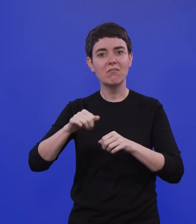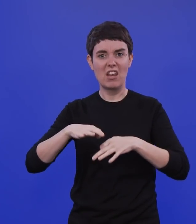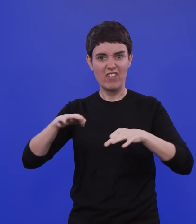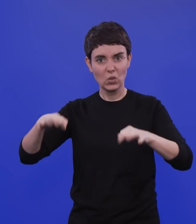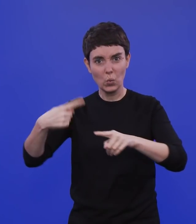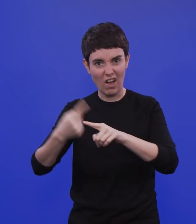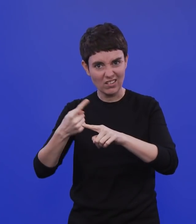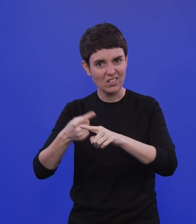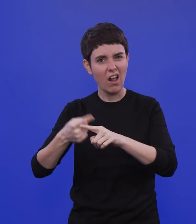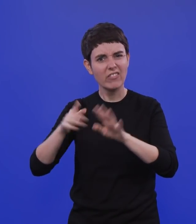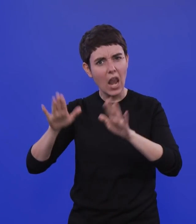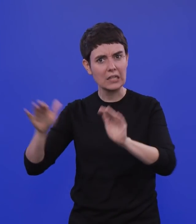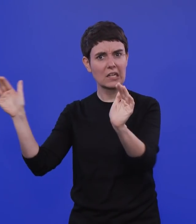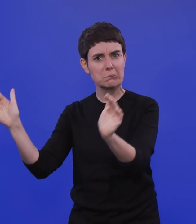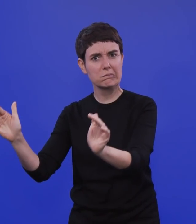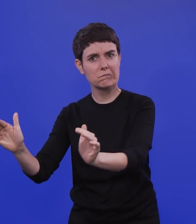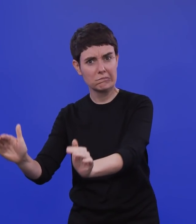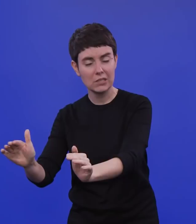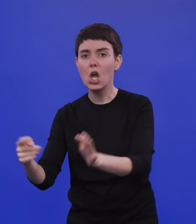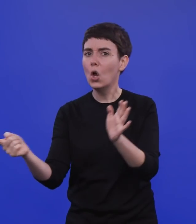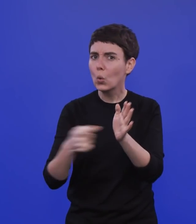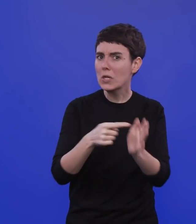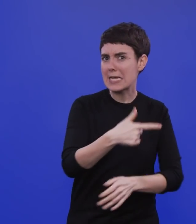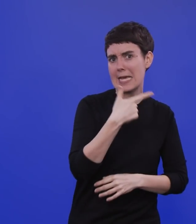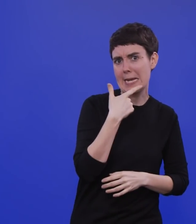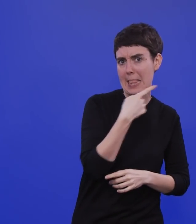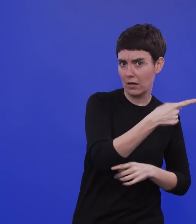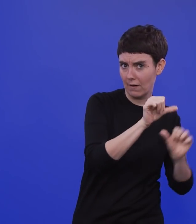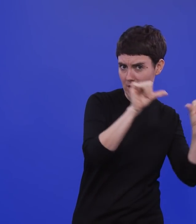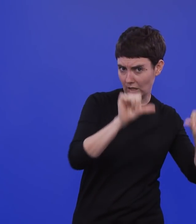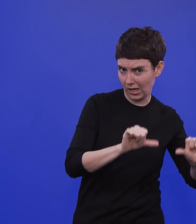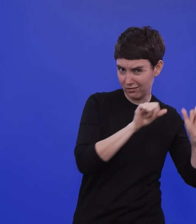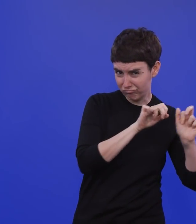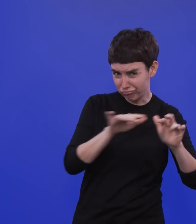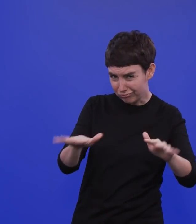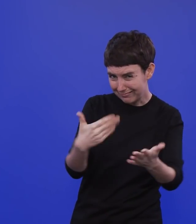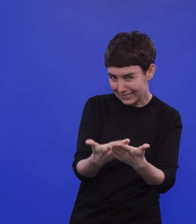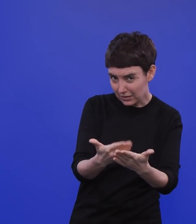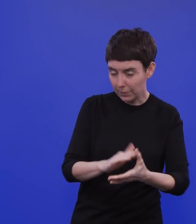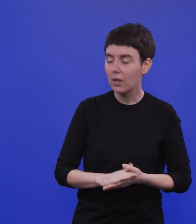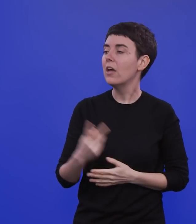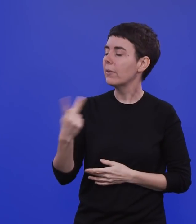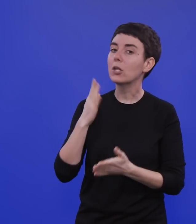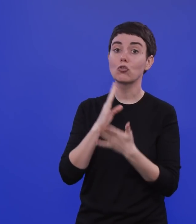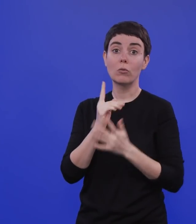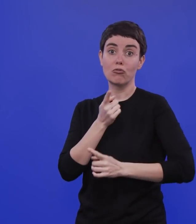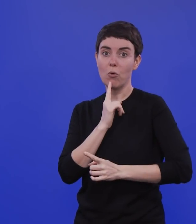Zahlen immer noch langsam runtergehen. haben da hier schon drüber gesprochen. Trotzdem noch mal die Frage, haben Sie mittlerweile ein paar mehr Daten, inwieweit die